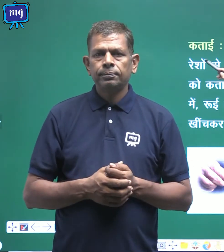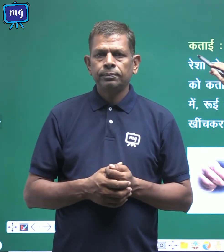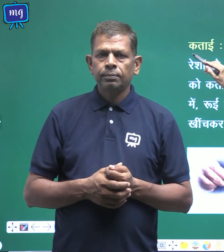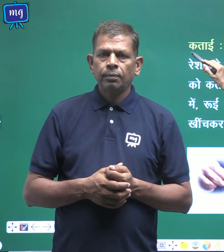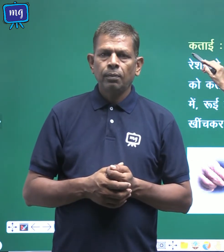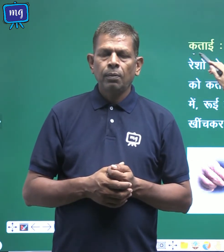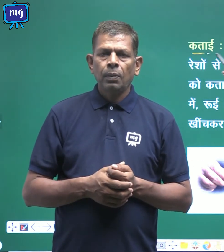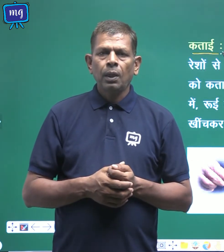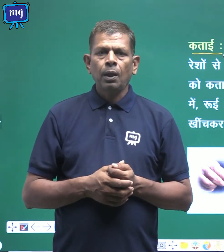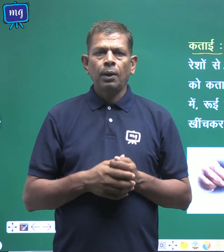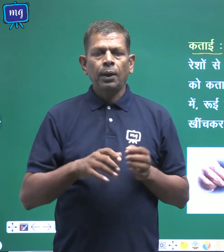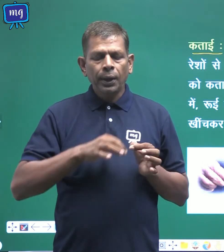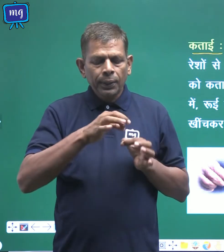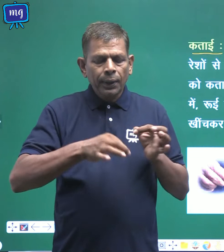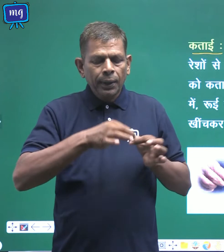कताई